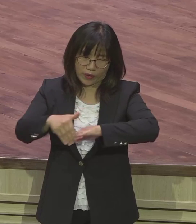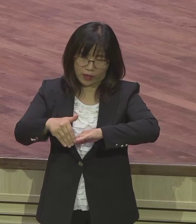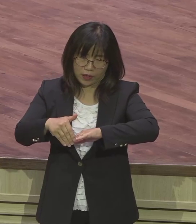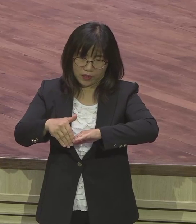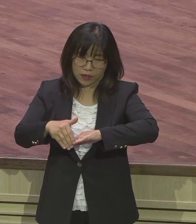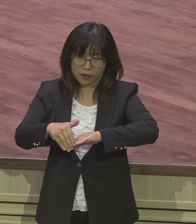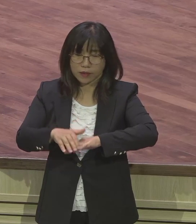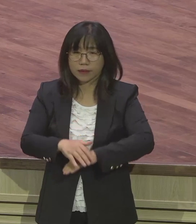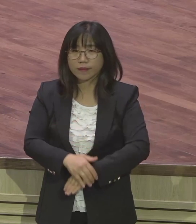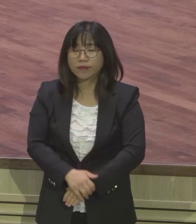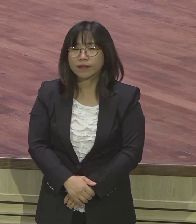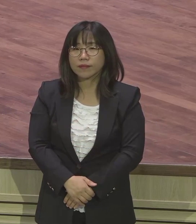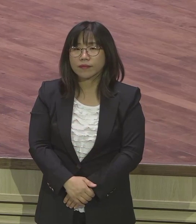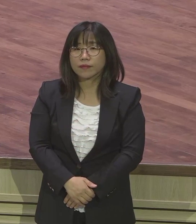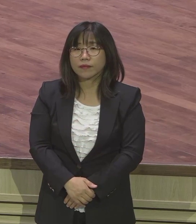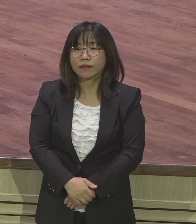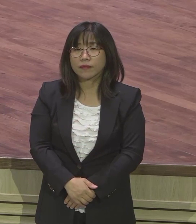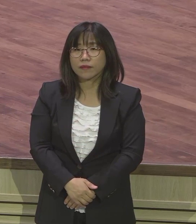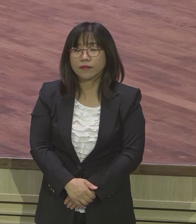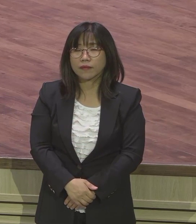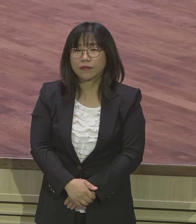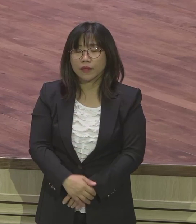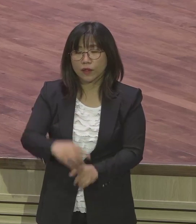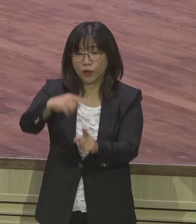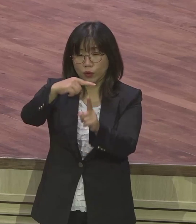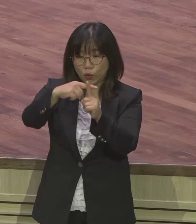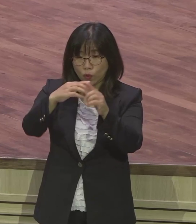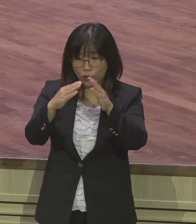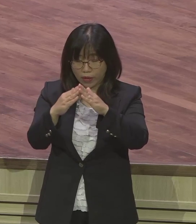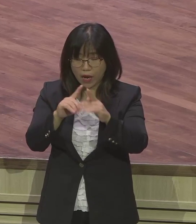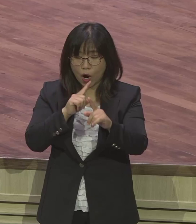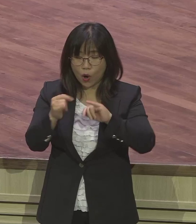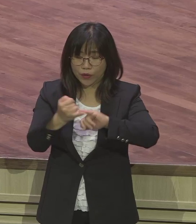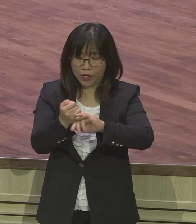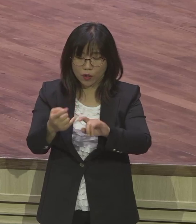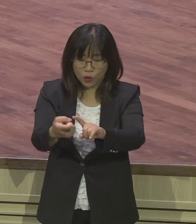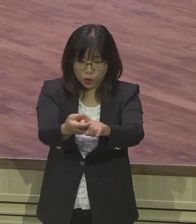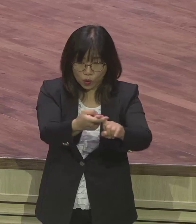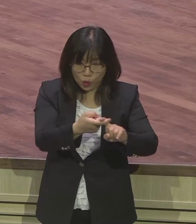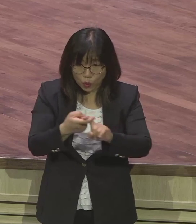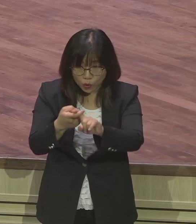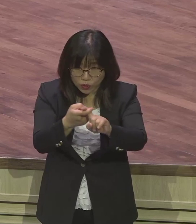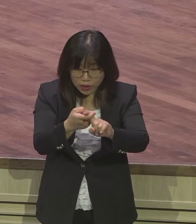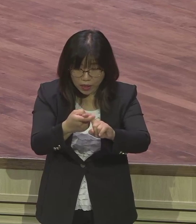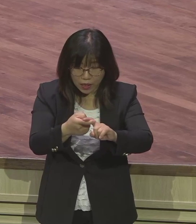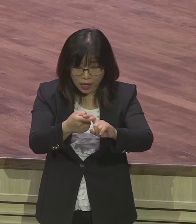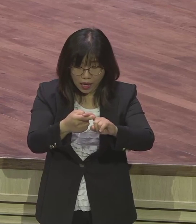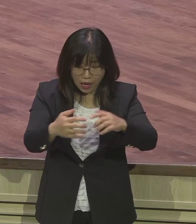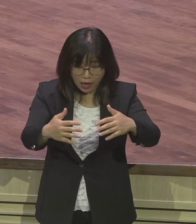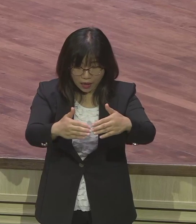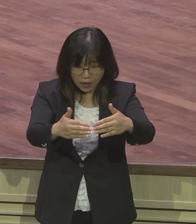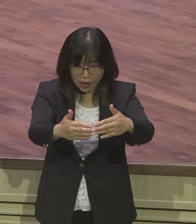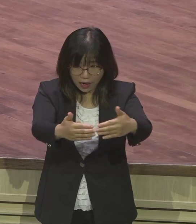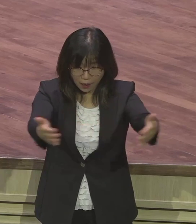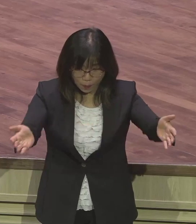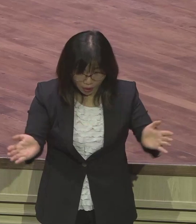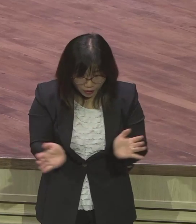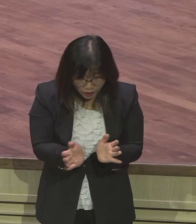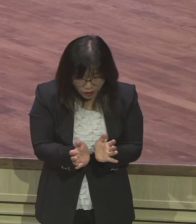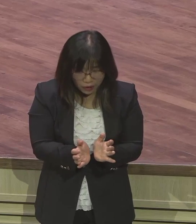할 것이 우리가 교회라는 이 은약 공동체 안에 있다 할지라도 여러 가지 문제가 생길 수 있잖아요 사람 모임이니까 문제